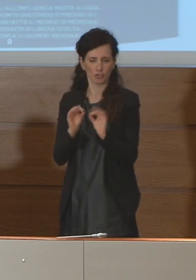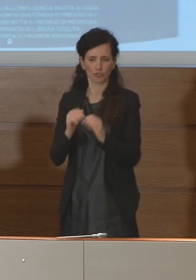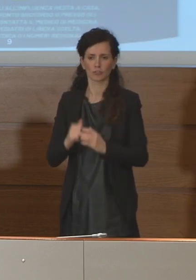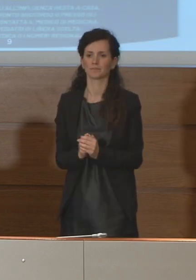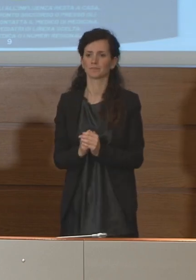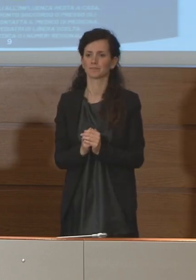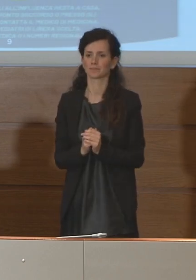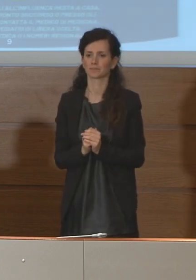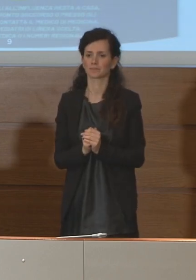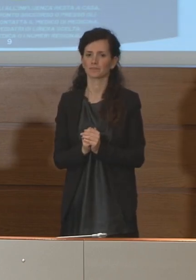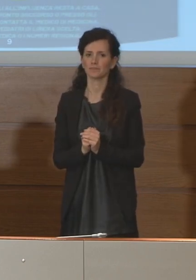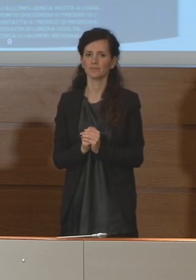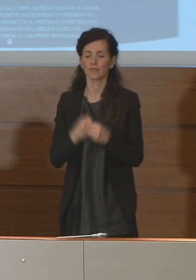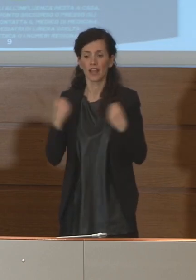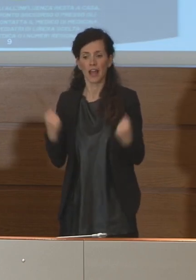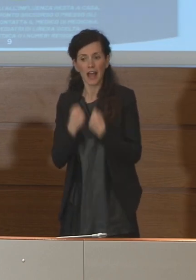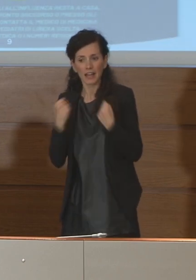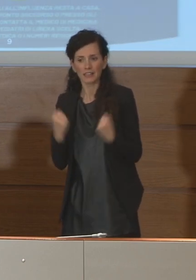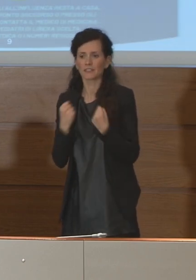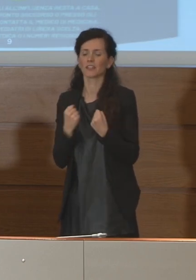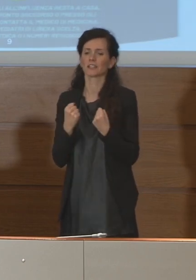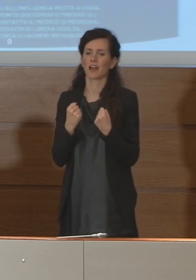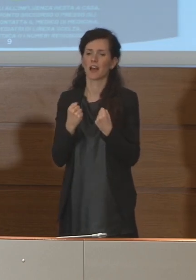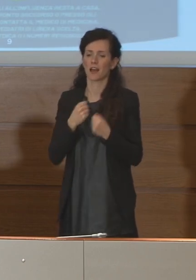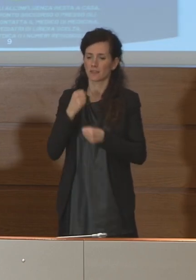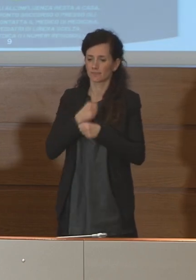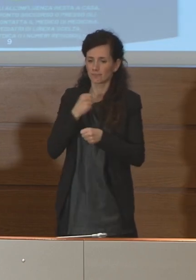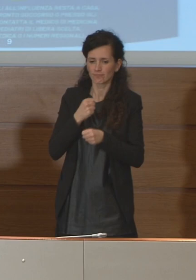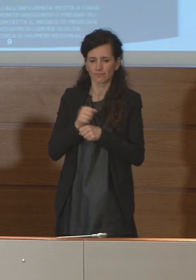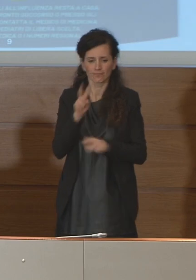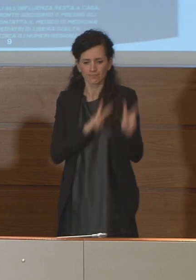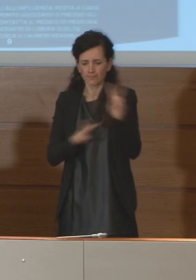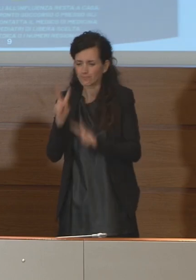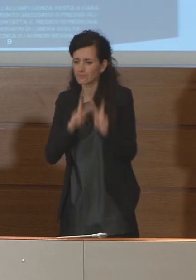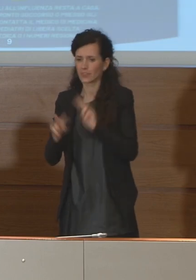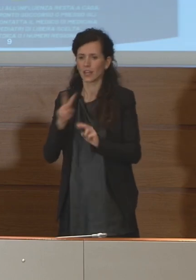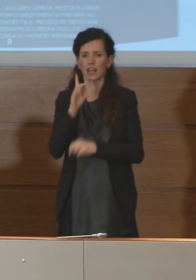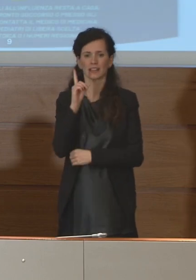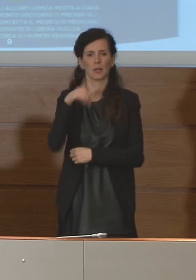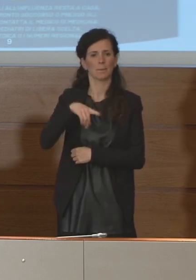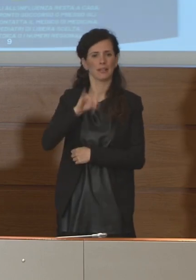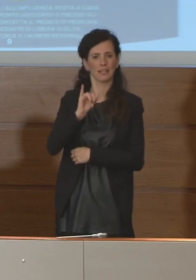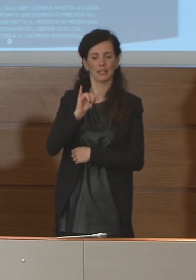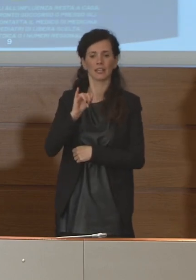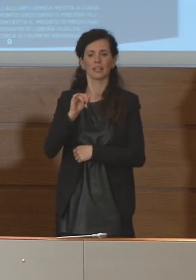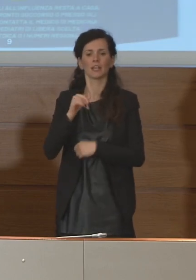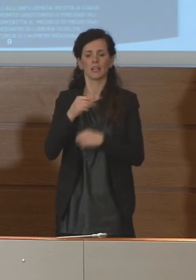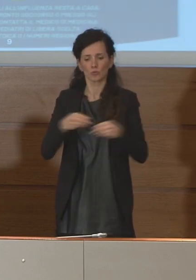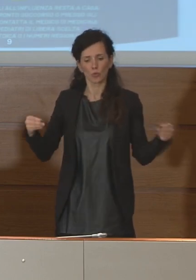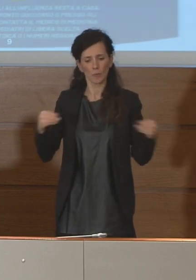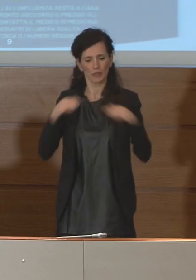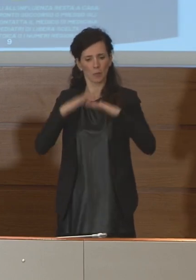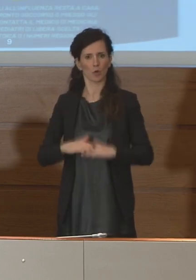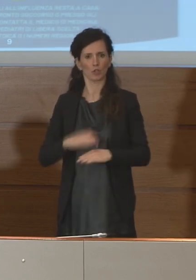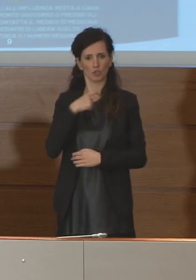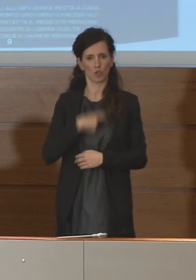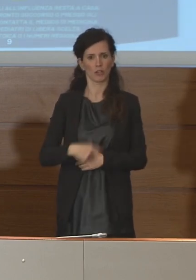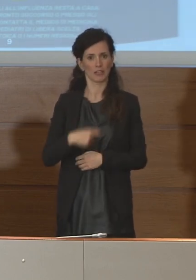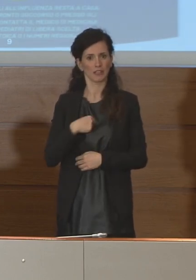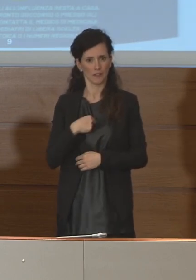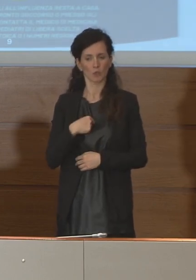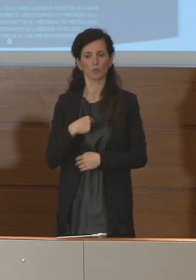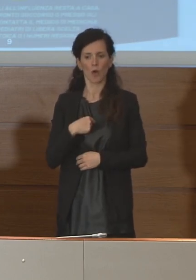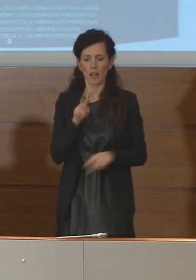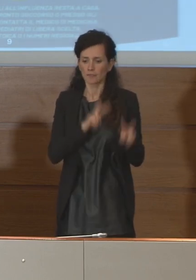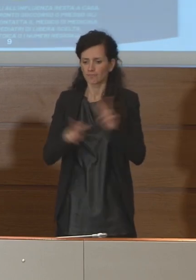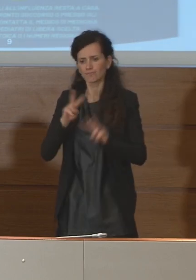attività dal punto di vista di acquisizione di dispositivi di protezione individuale e reperimento da parte